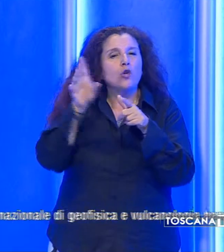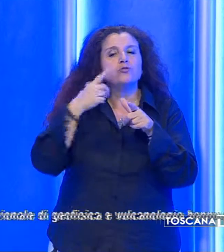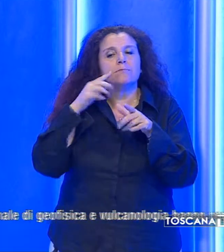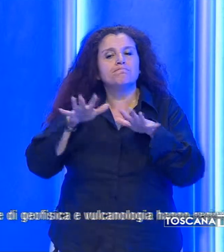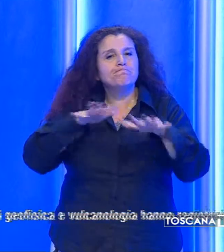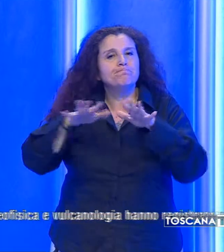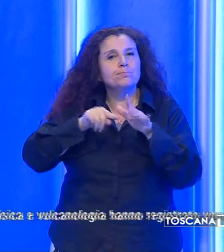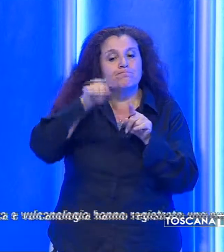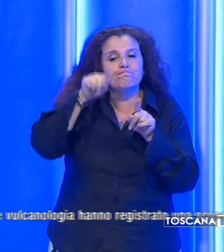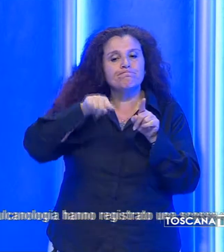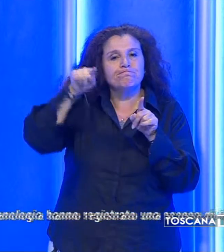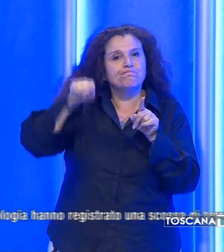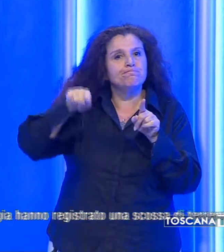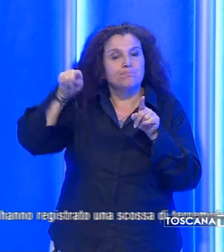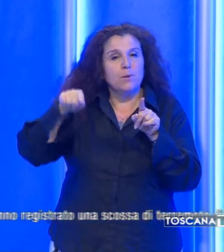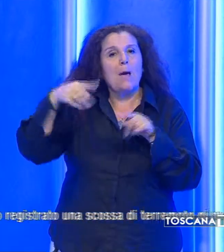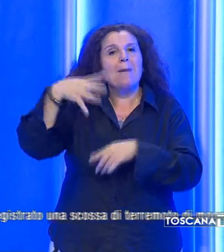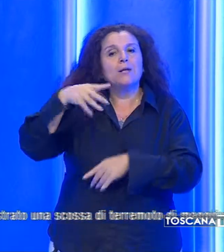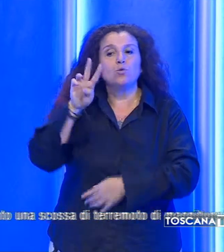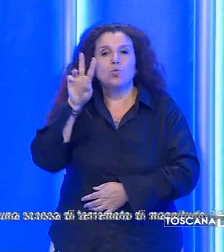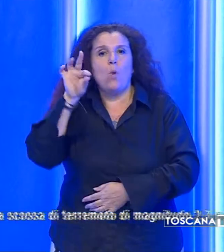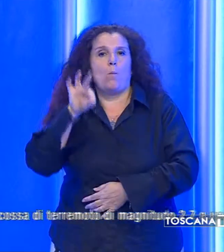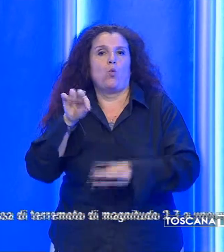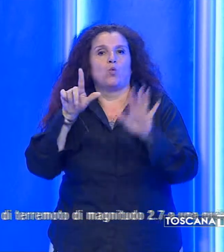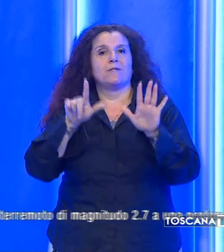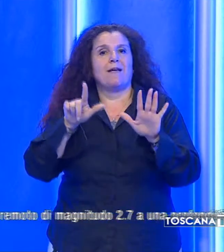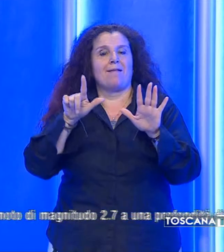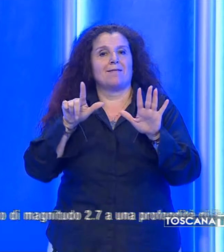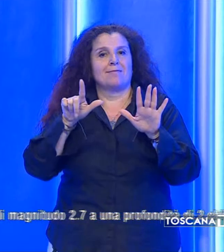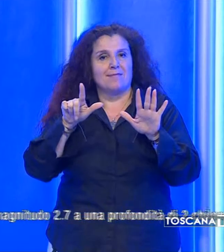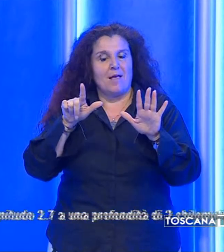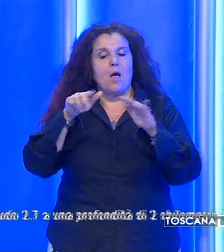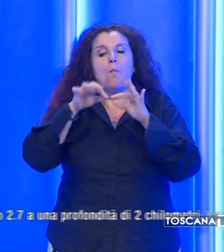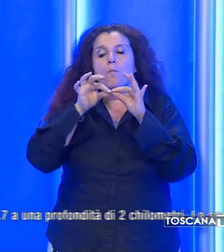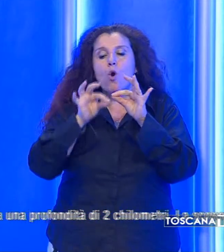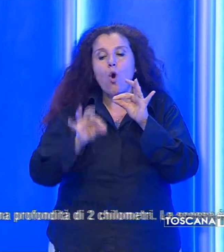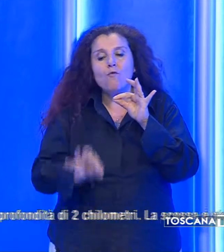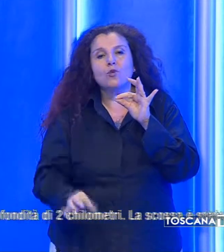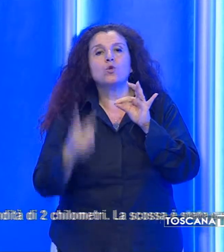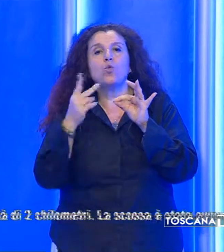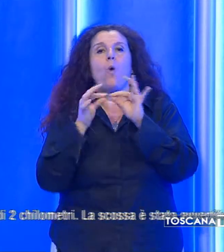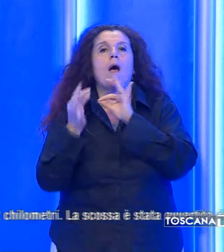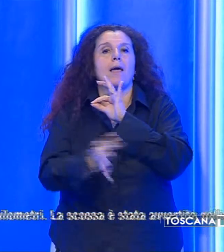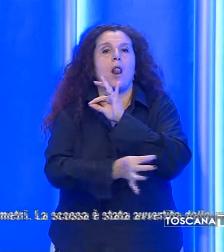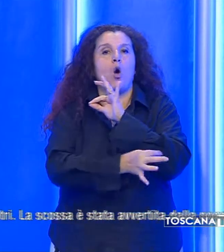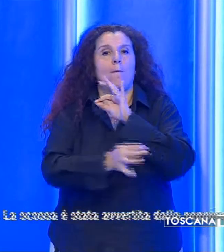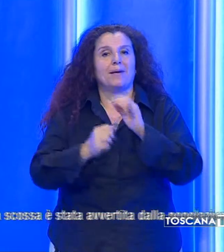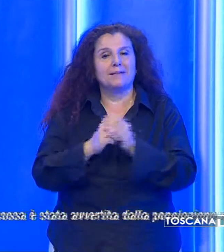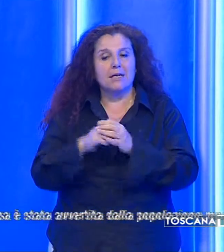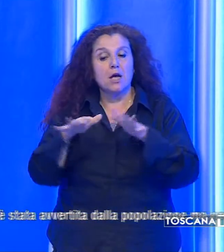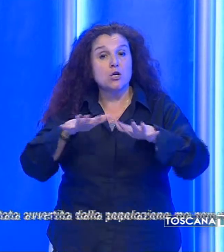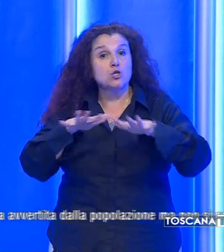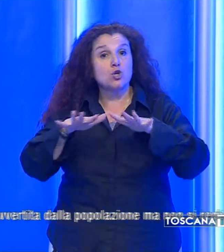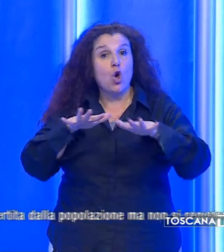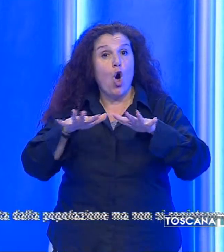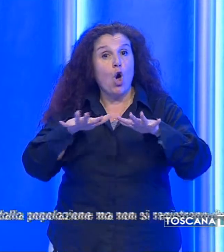scossa di terremoto di magnitudo 2.7 a una profondità di 2 chilometri. La scossa